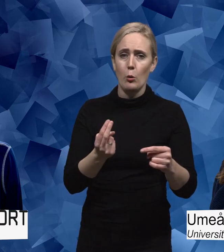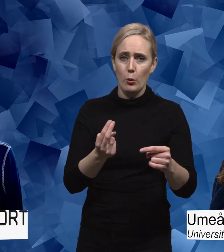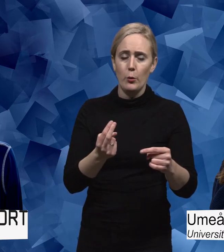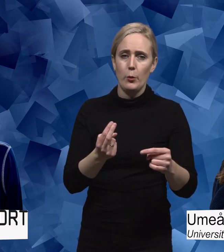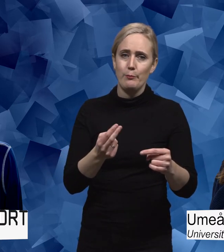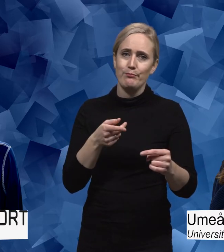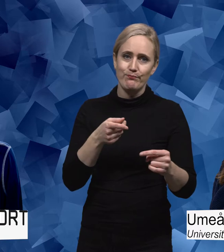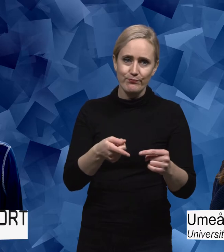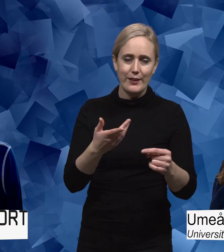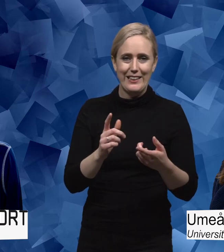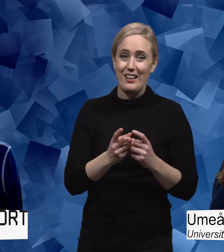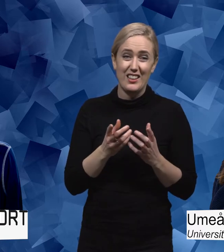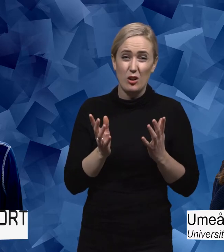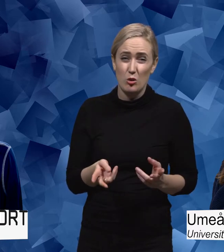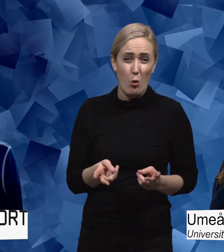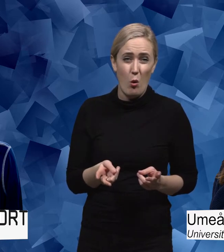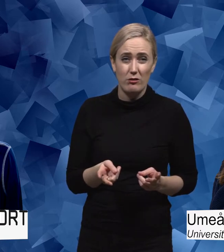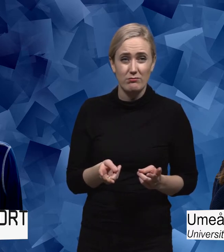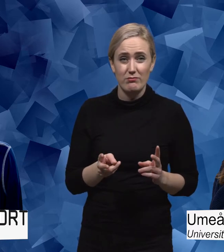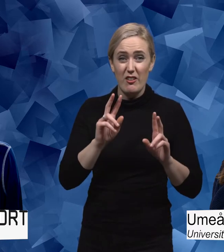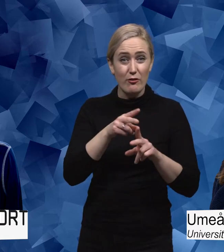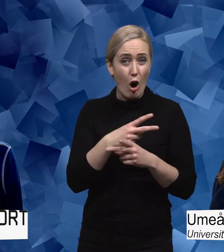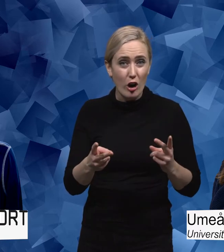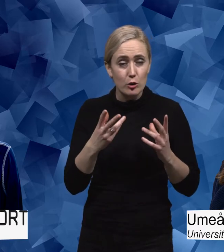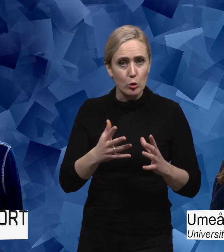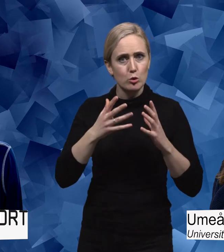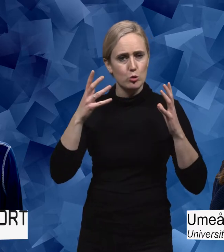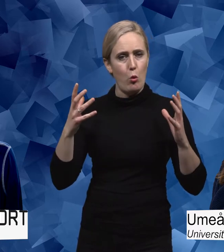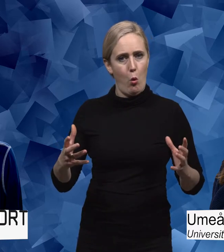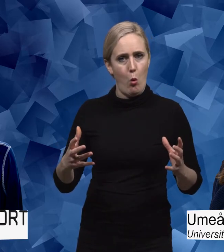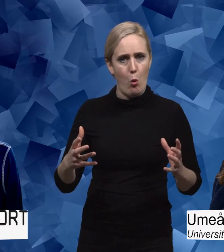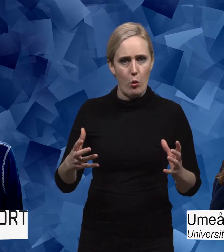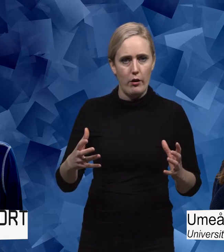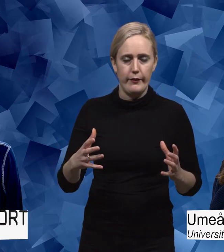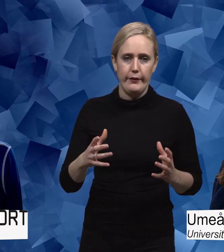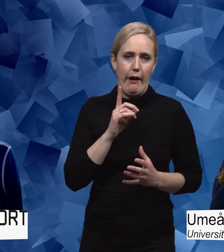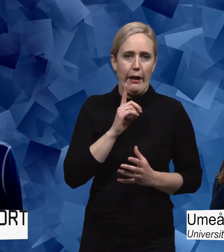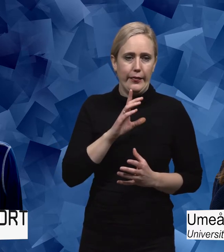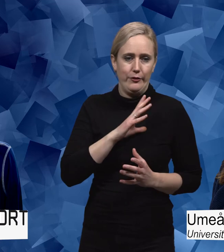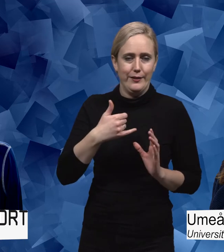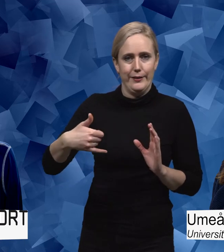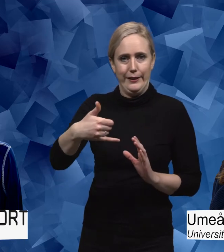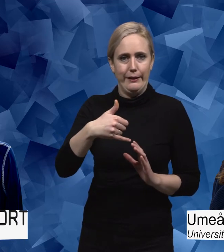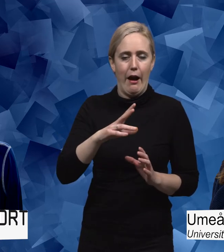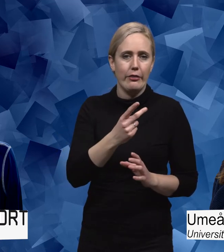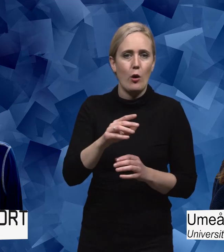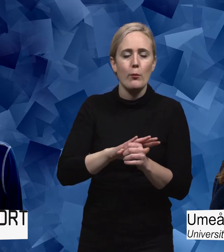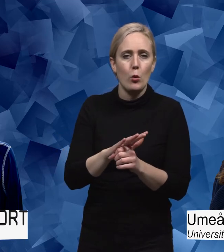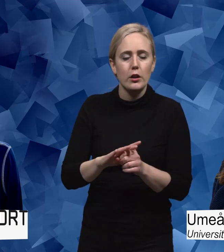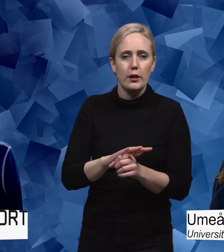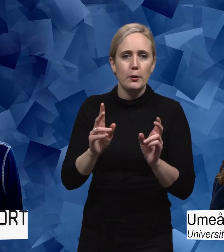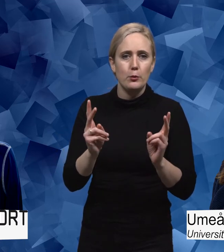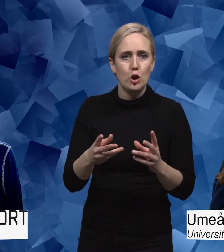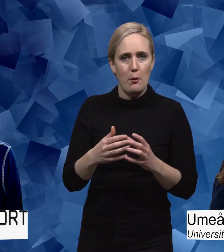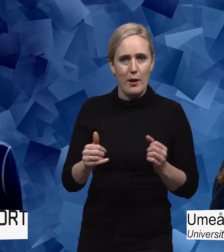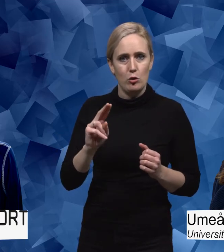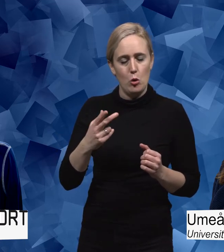det kanske inte är så vanligt att den sker i så stor... Alltså i andra... Det sker ju inkluderingsprocessen inom andra områden också